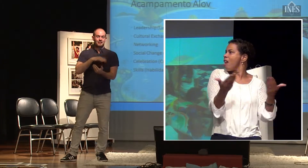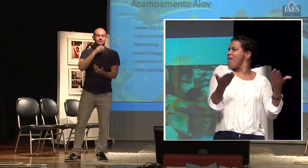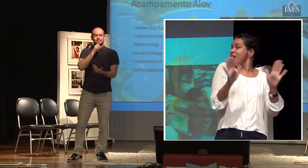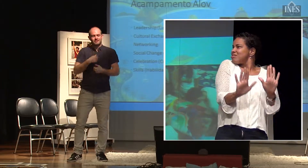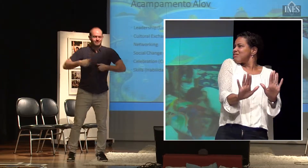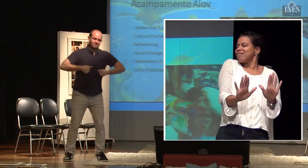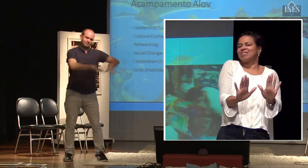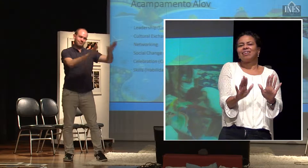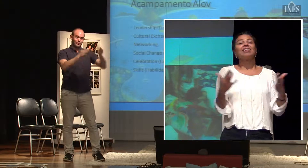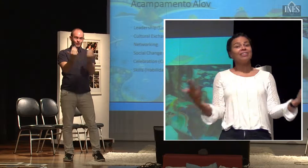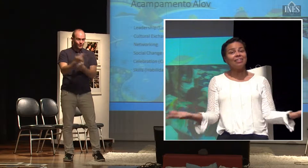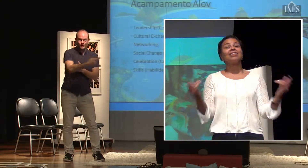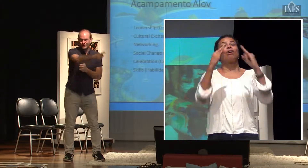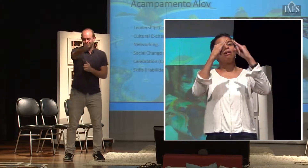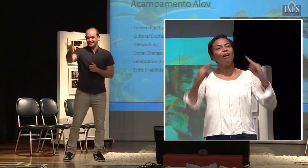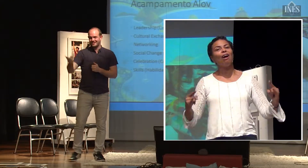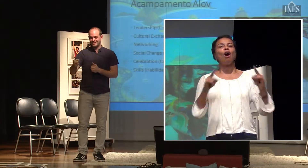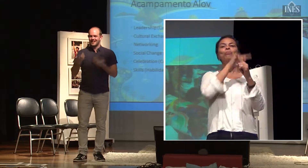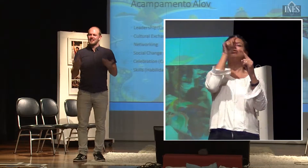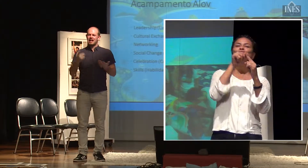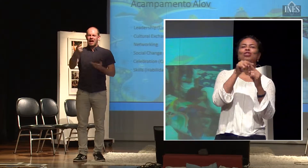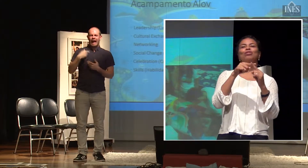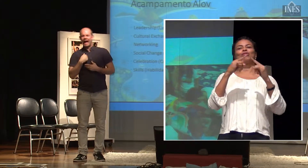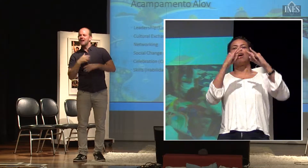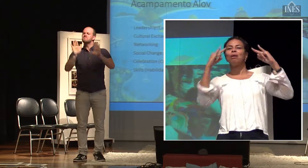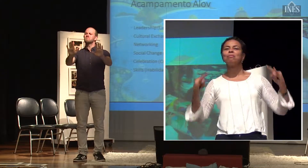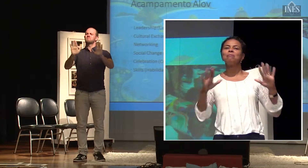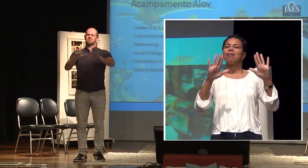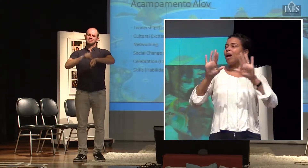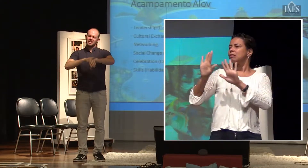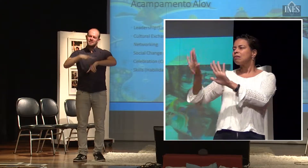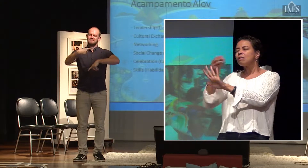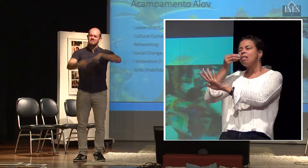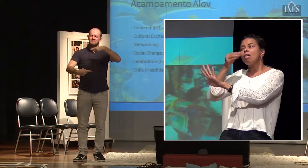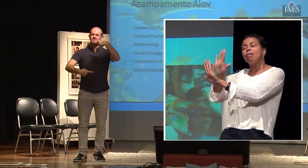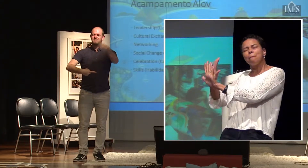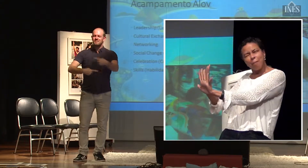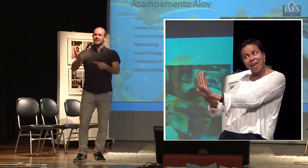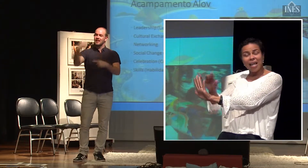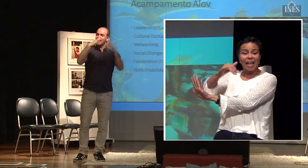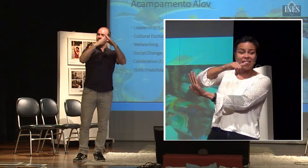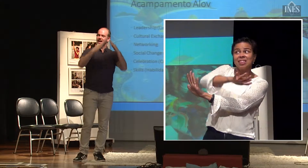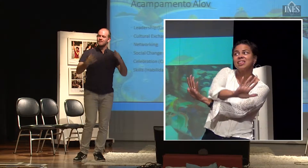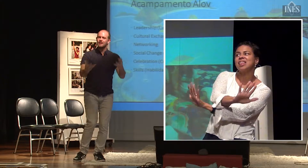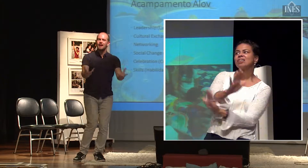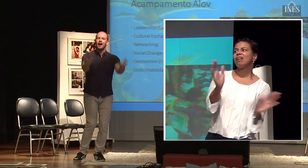esse propósito. A gente deixa os coroas um pouquinho de lado e começa a pensar junto com a galera como que pode resolver as questões.